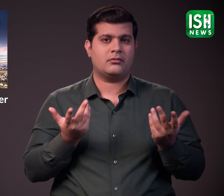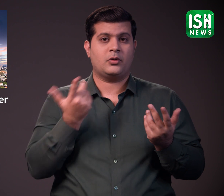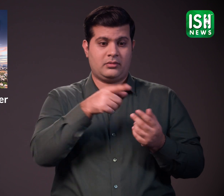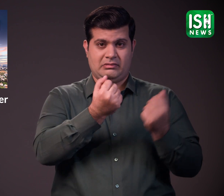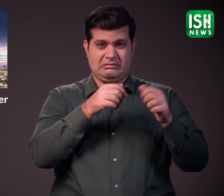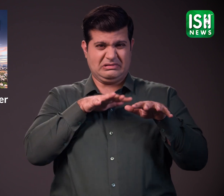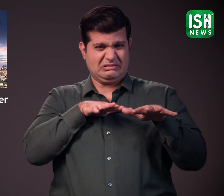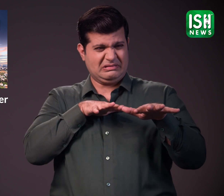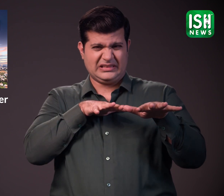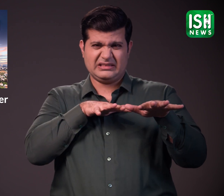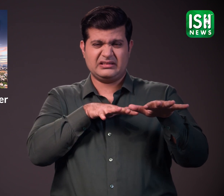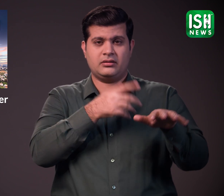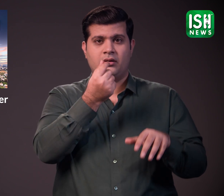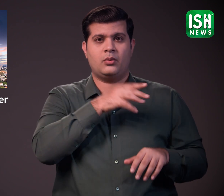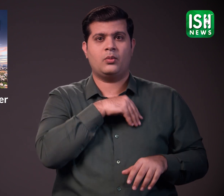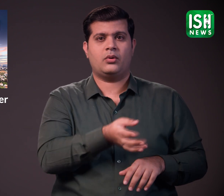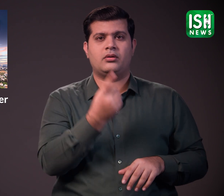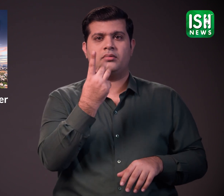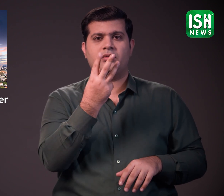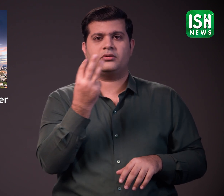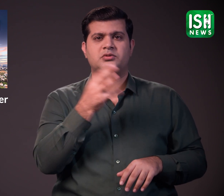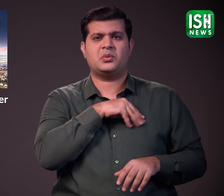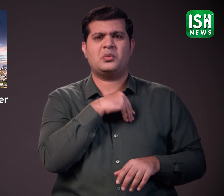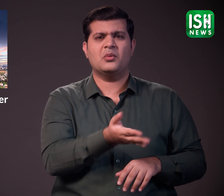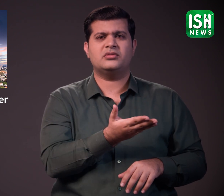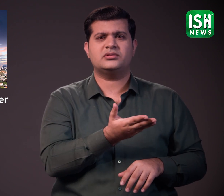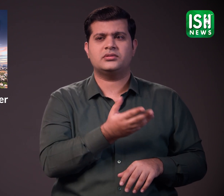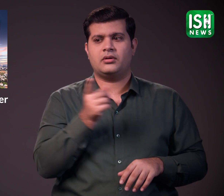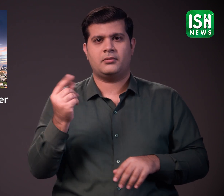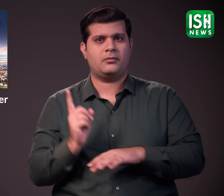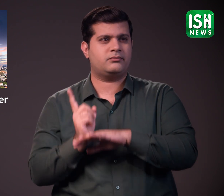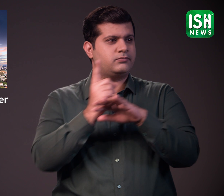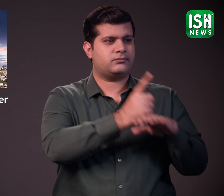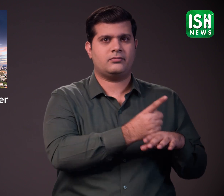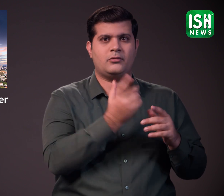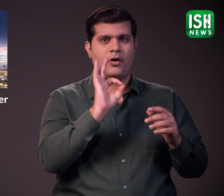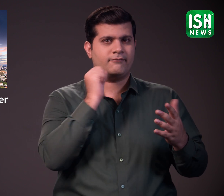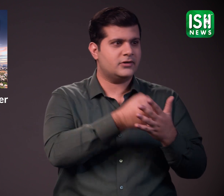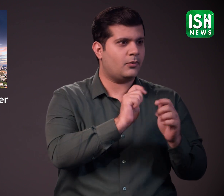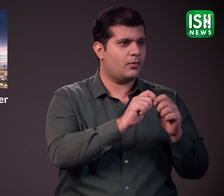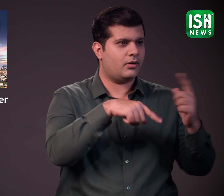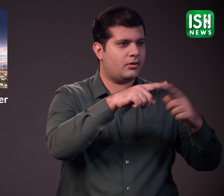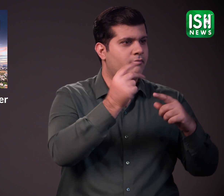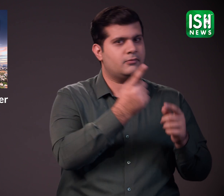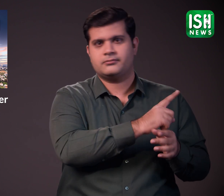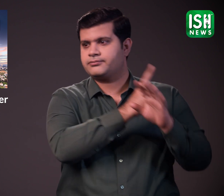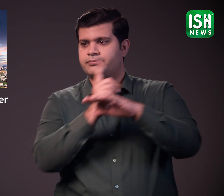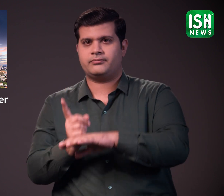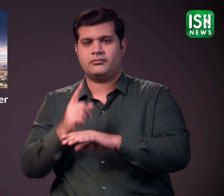सड़क मार्ट से जाने की लागत 1300 रुपे से अधिक है हेलिकॉप्टर यात्रा तेज होगी और